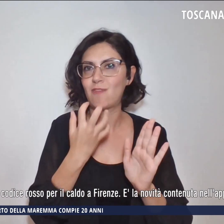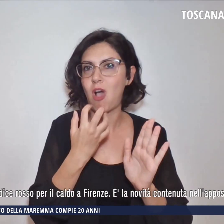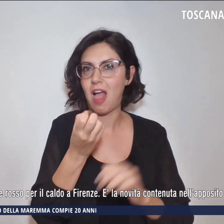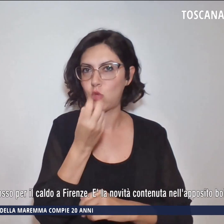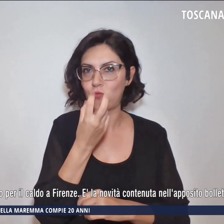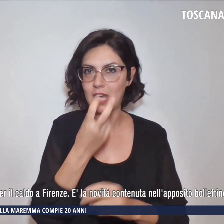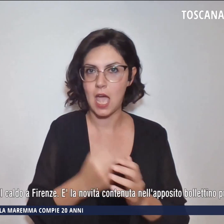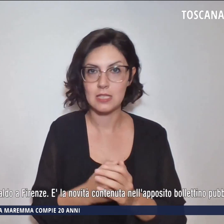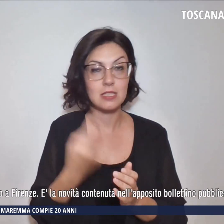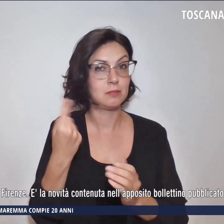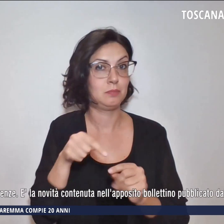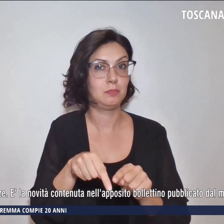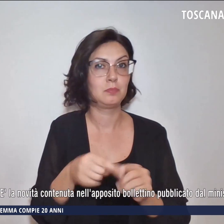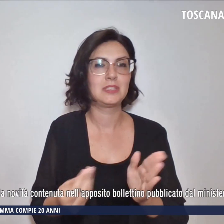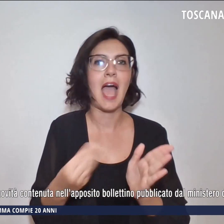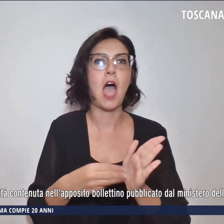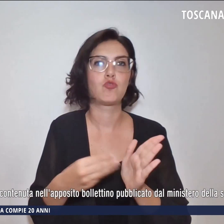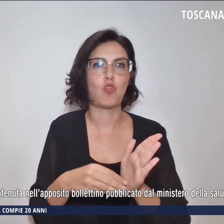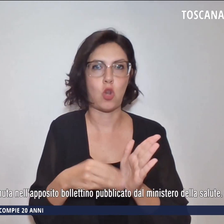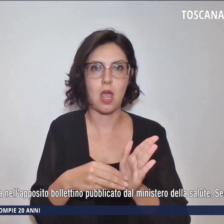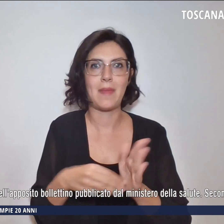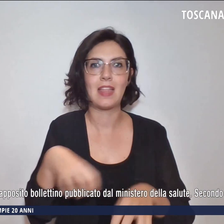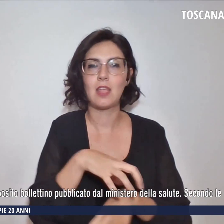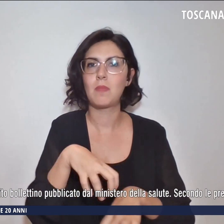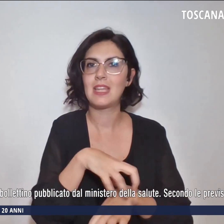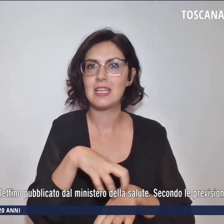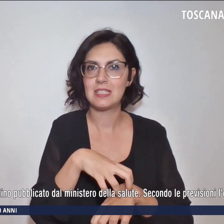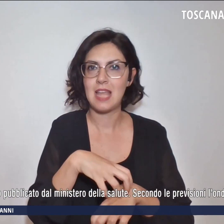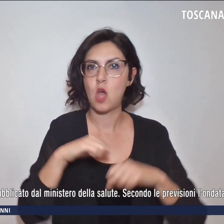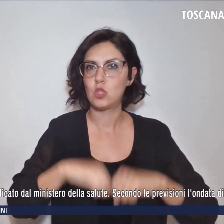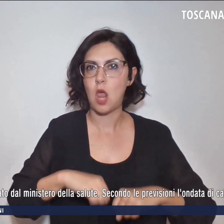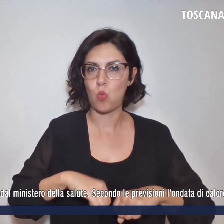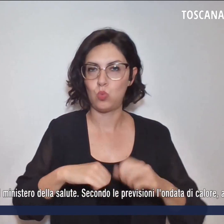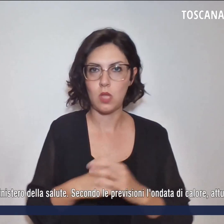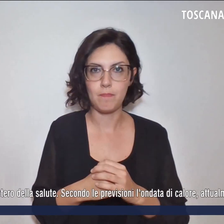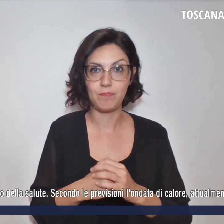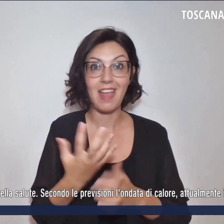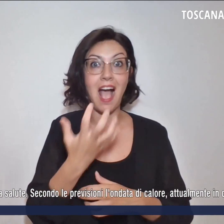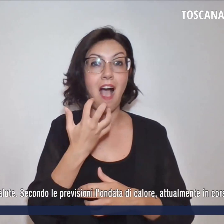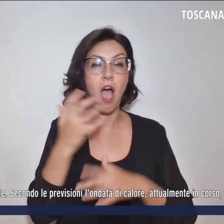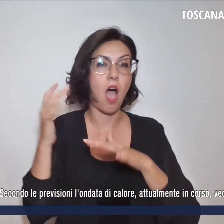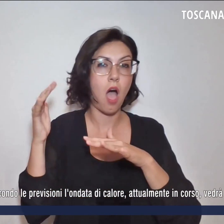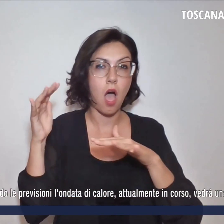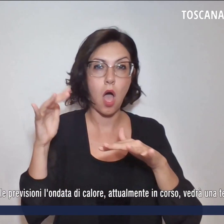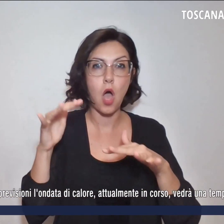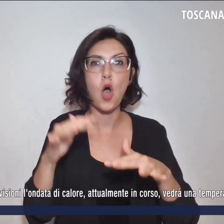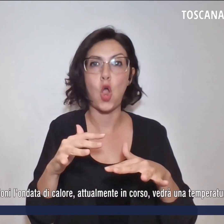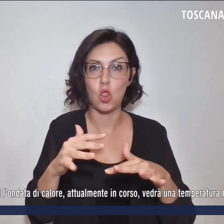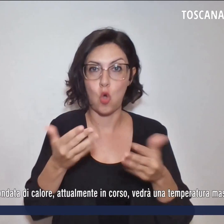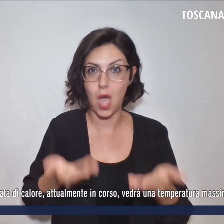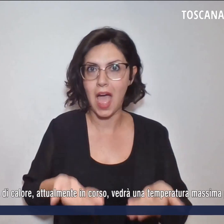gli aggiornamenti del Ministero della Salute l'ondata di calore attualmente in corso